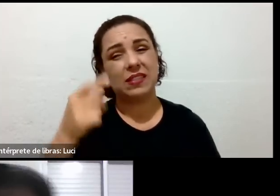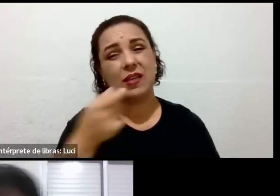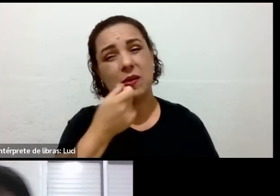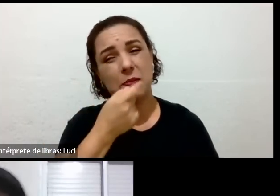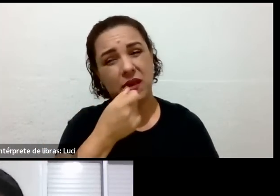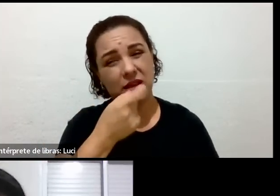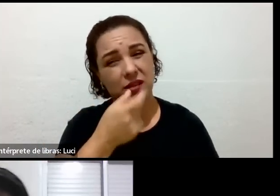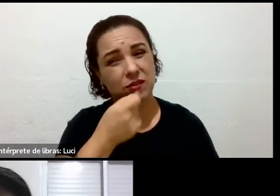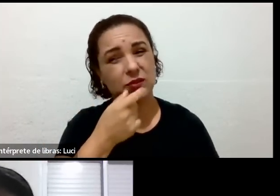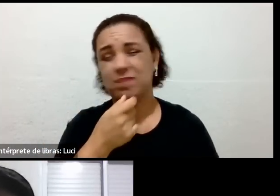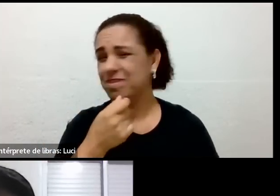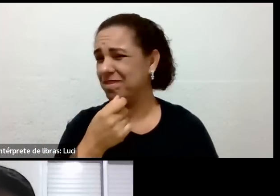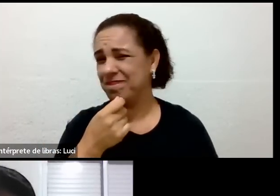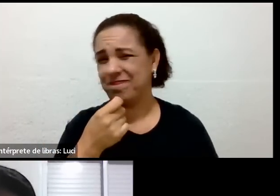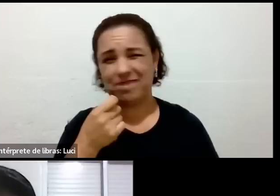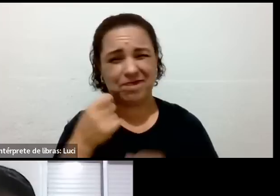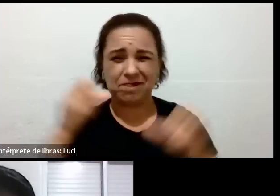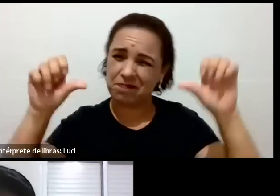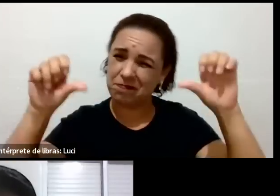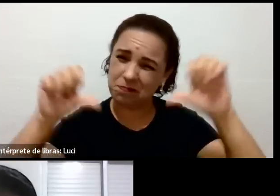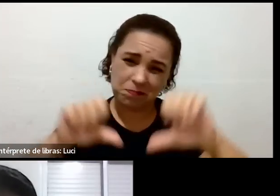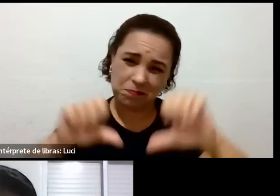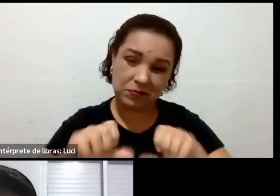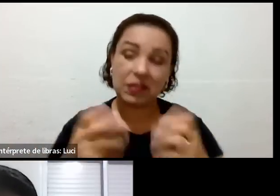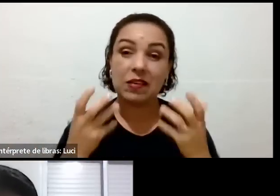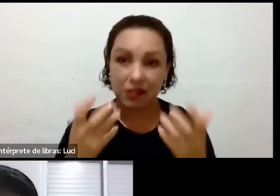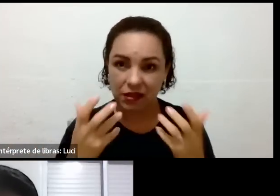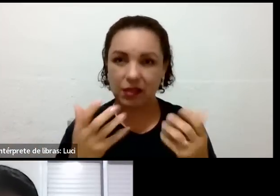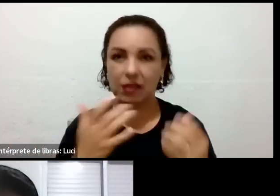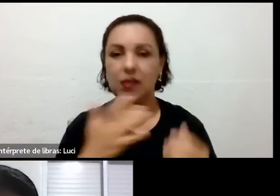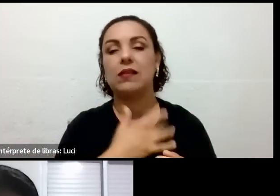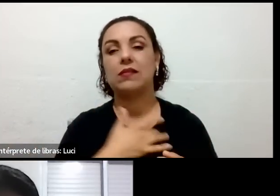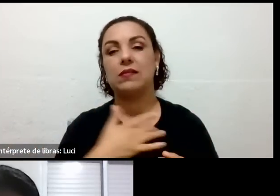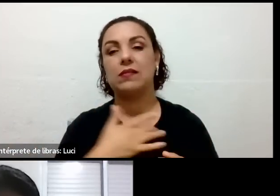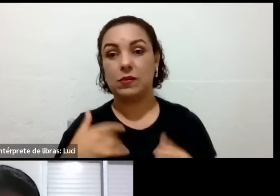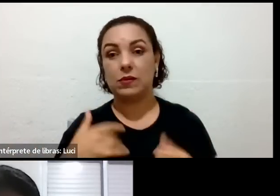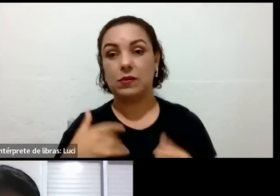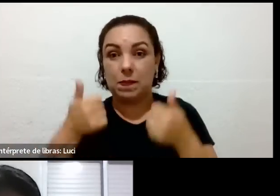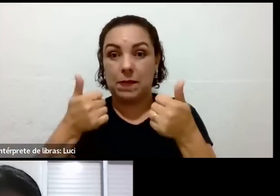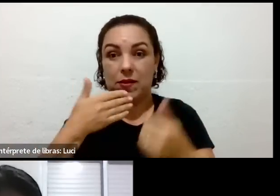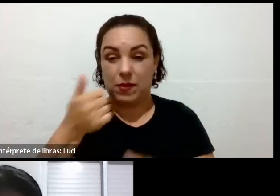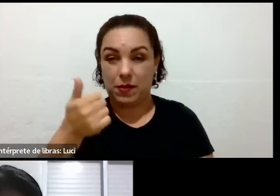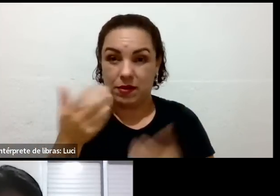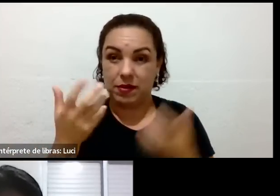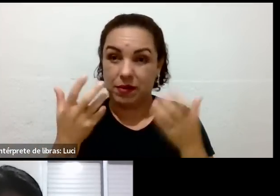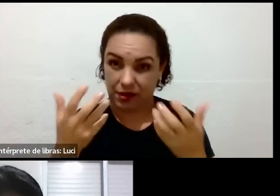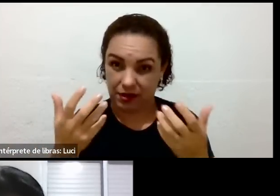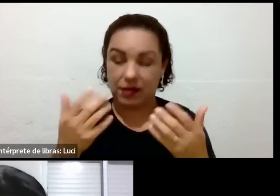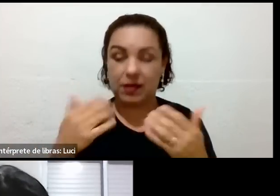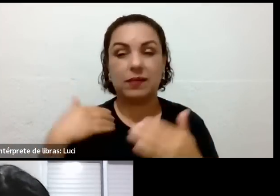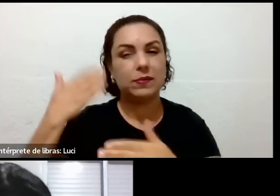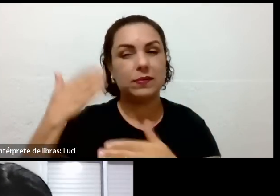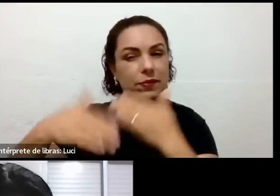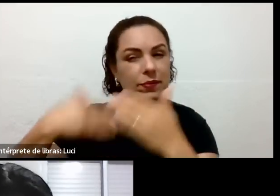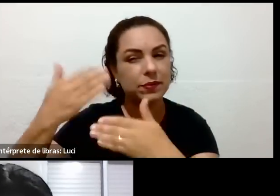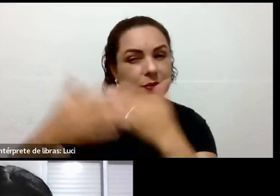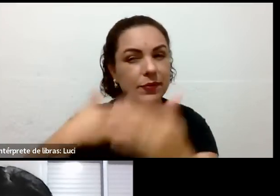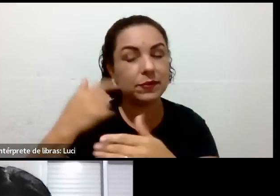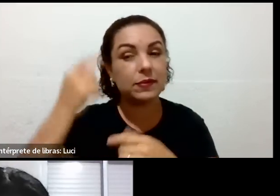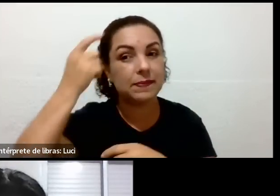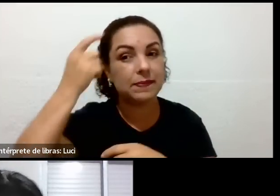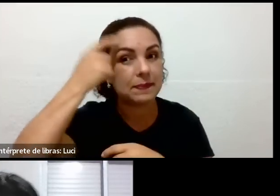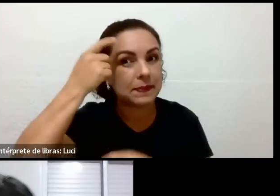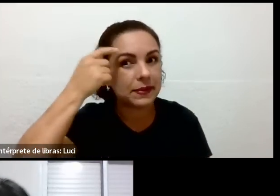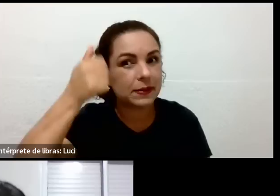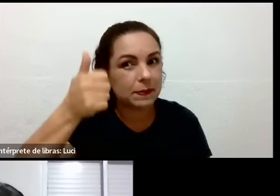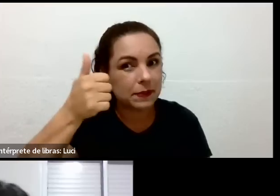quiser ter mais saúde, qualidade de vida, viver mais tempo sem demência, viver bem, com